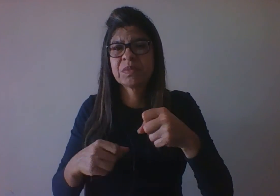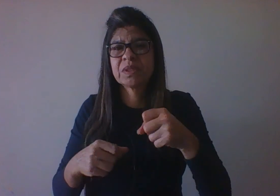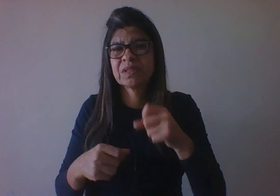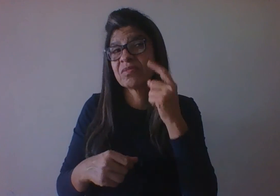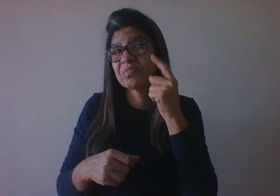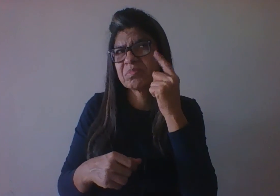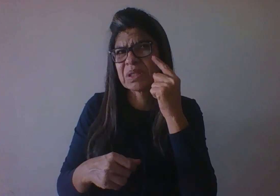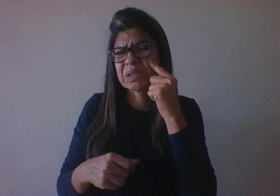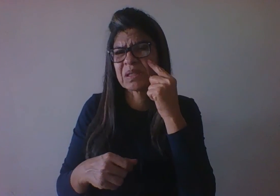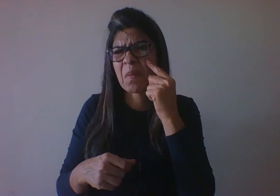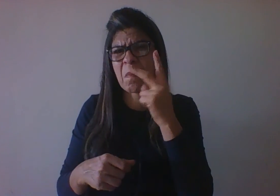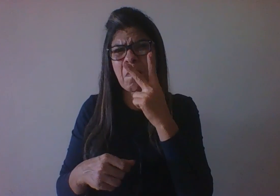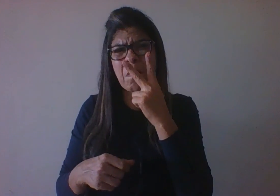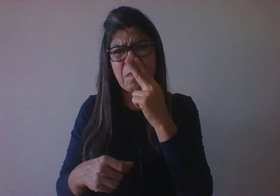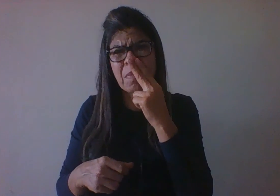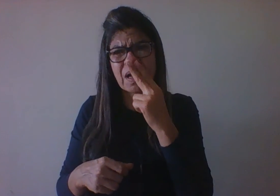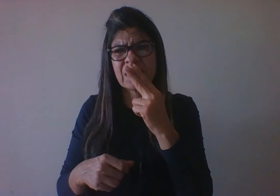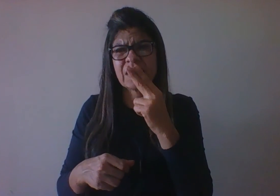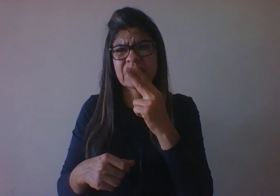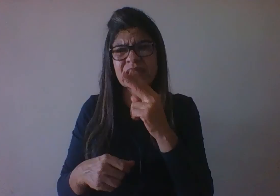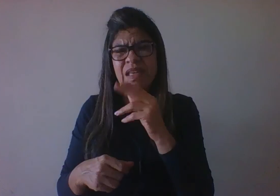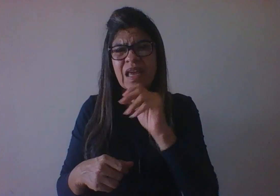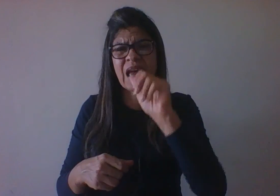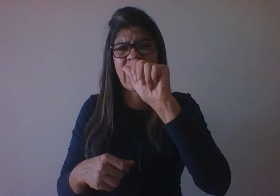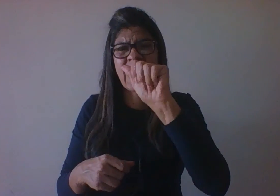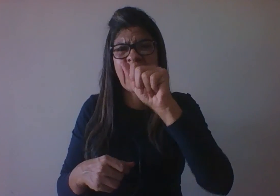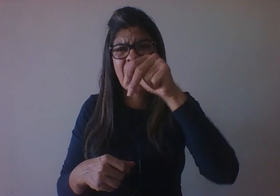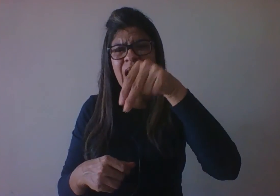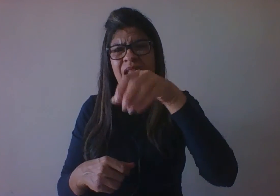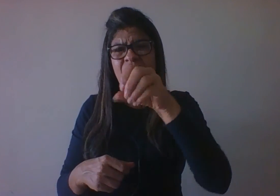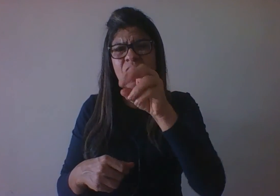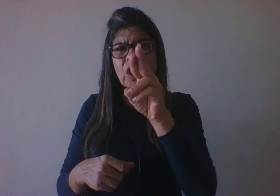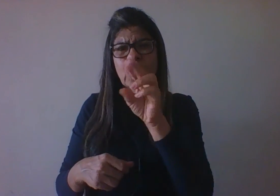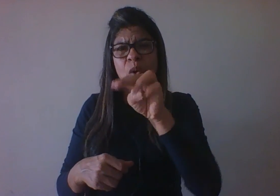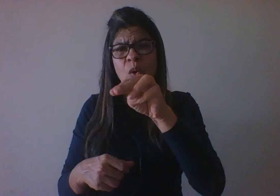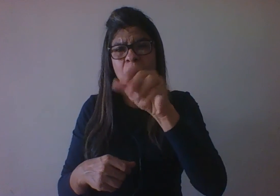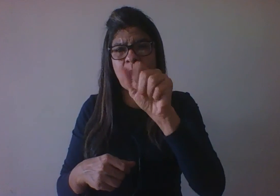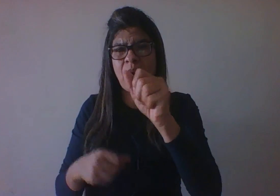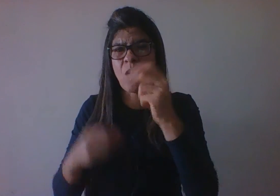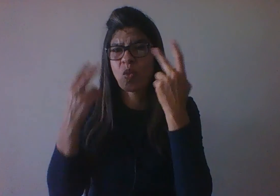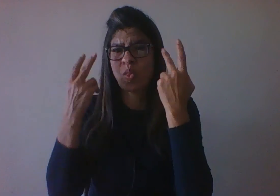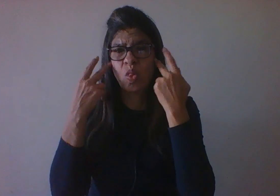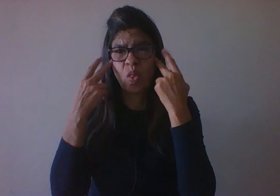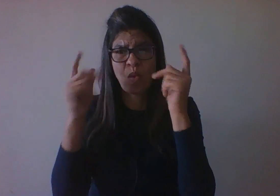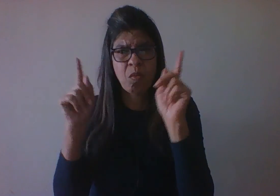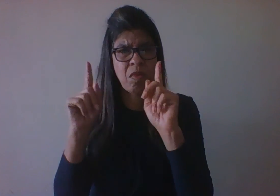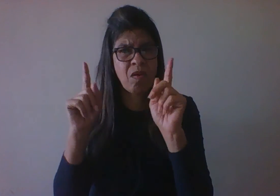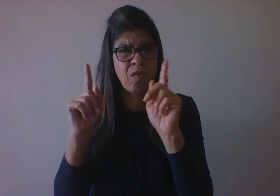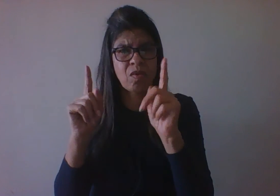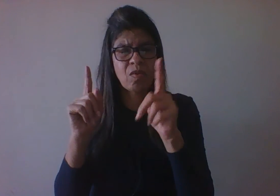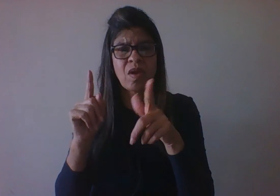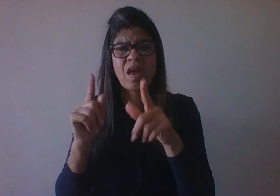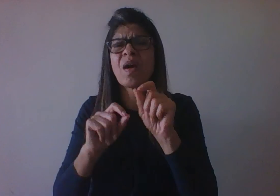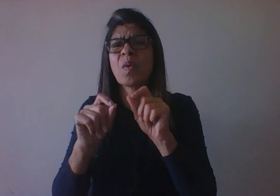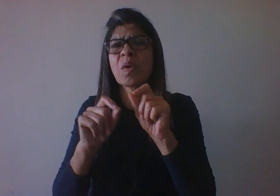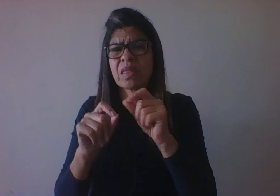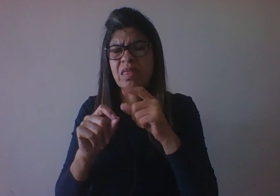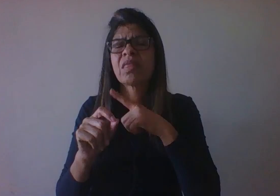atípicas, não normais, não típicas, que são patológicas, que são doenças e que precisam ser compensadas